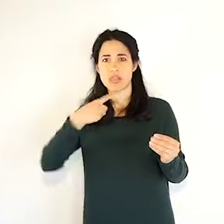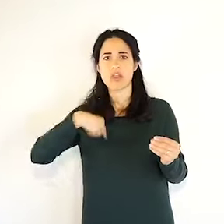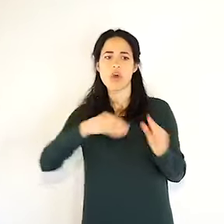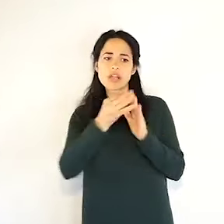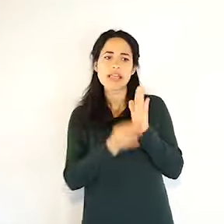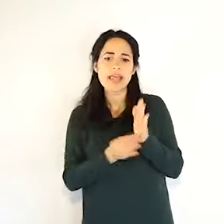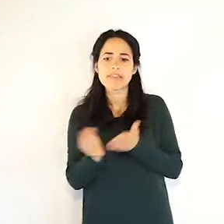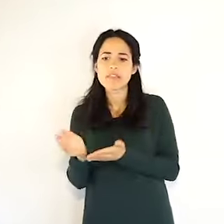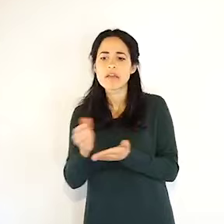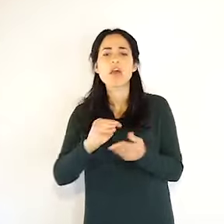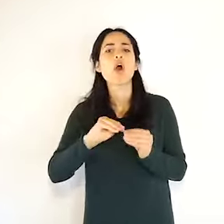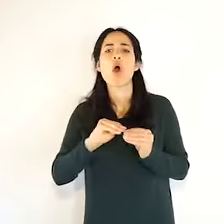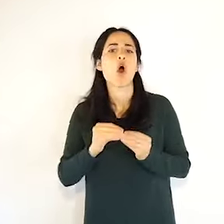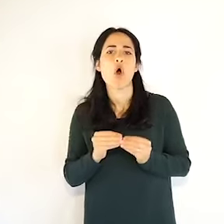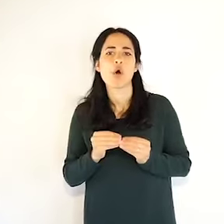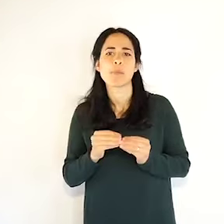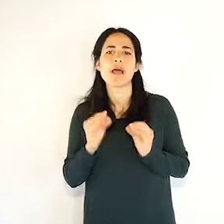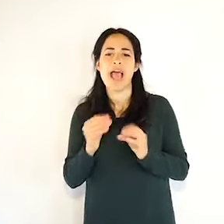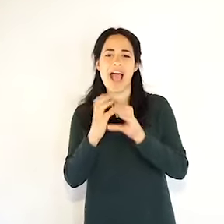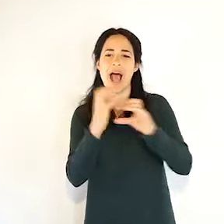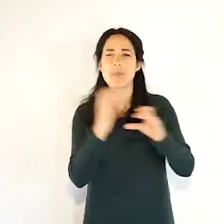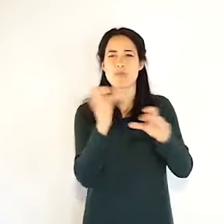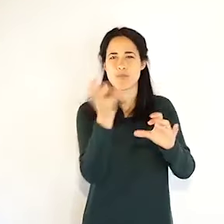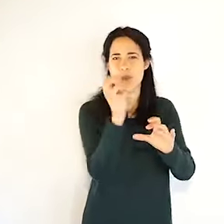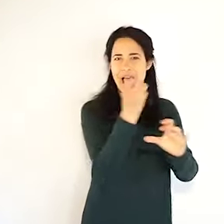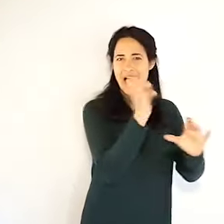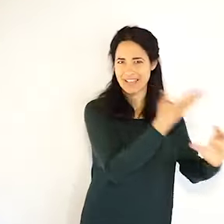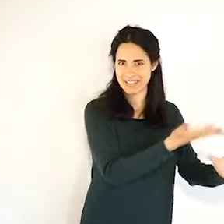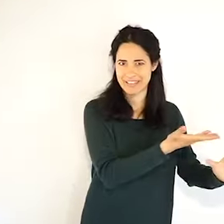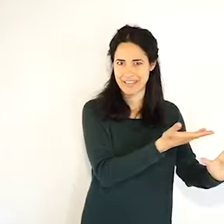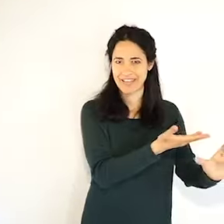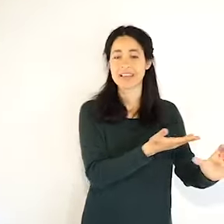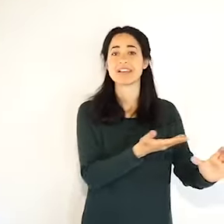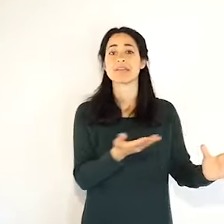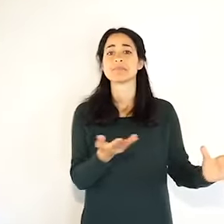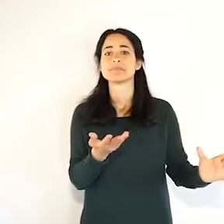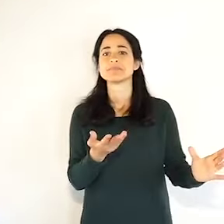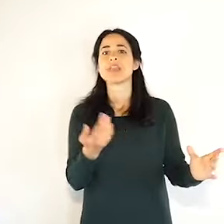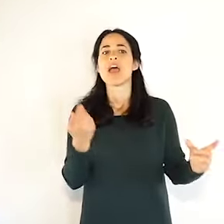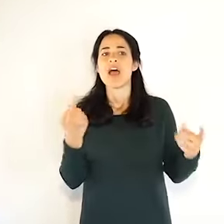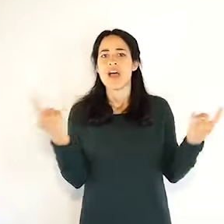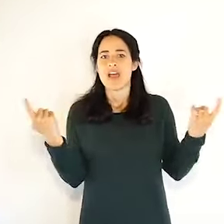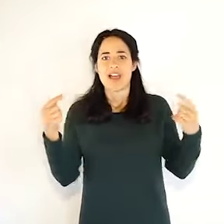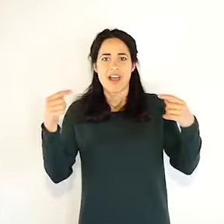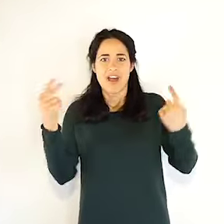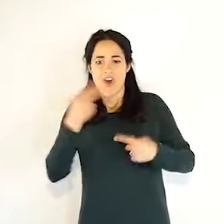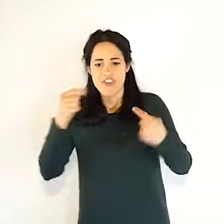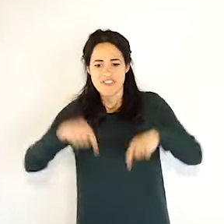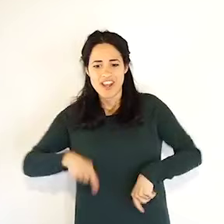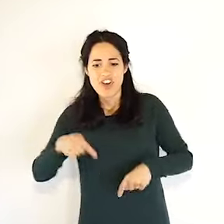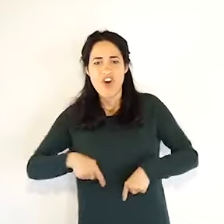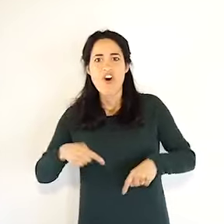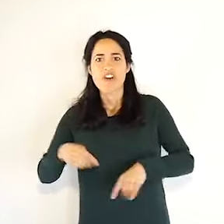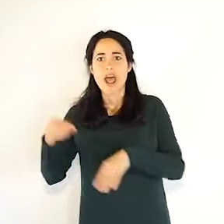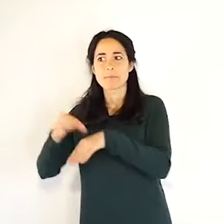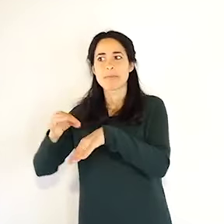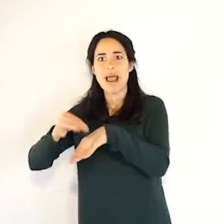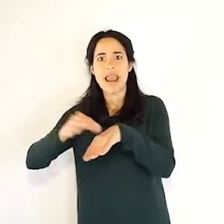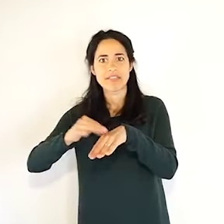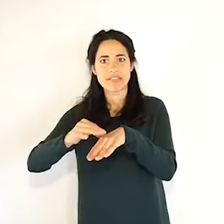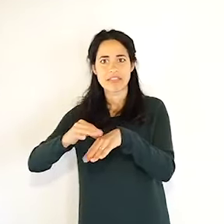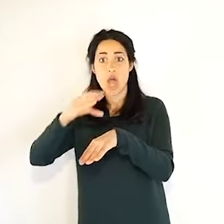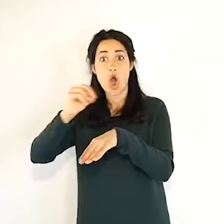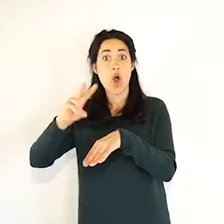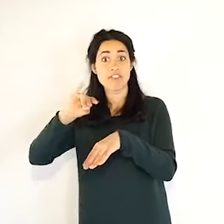spesso delle ambulanze, perché vi ho spiegato anche ieri, a Piacenza da qualche